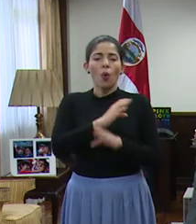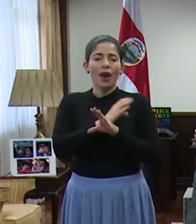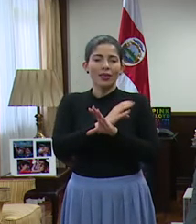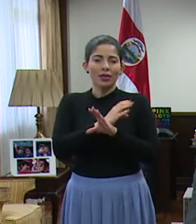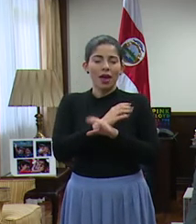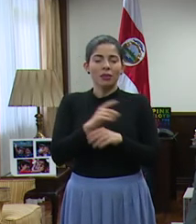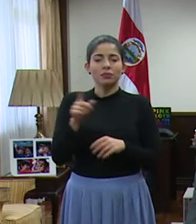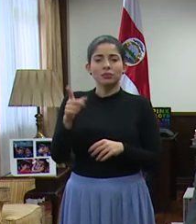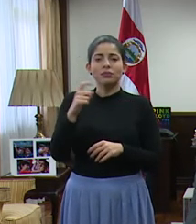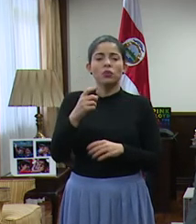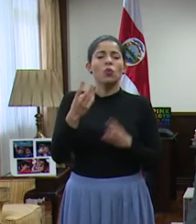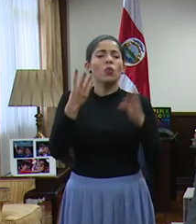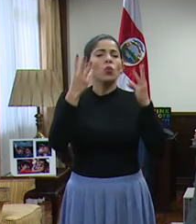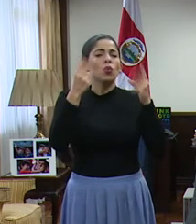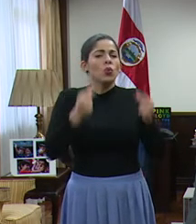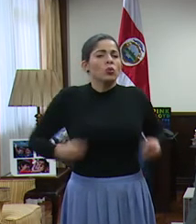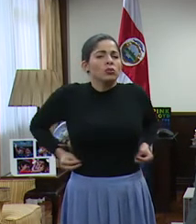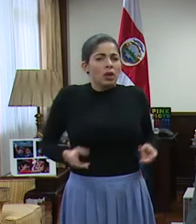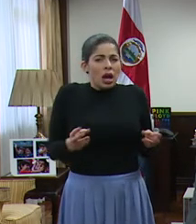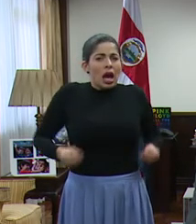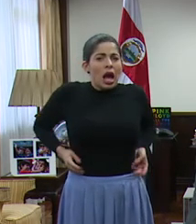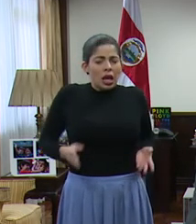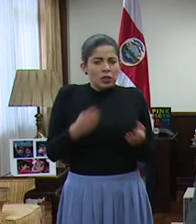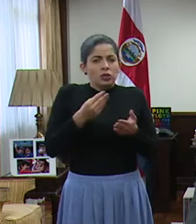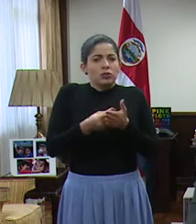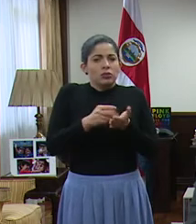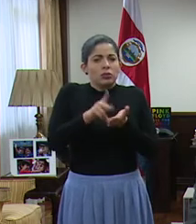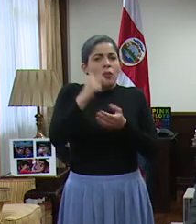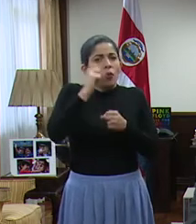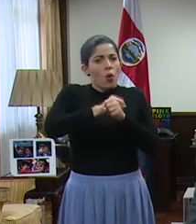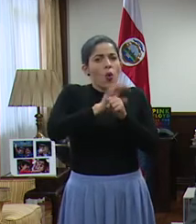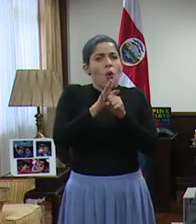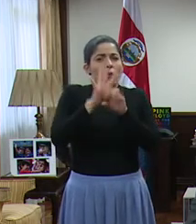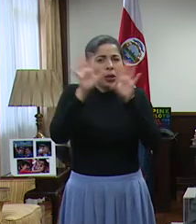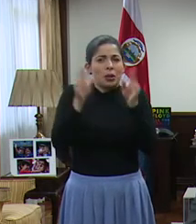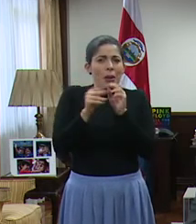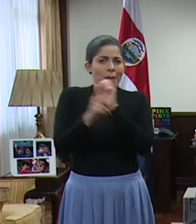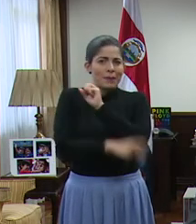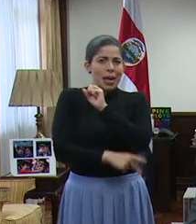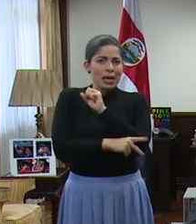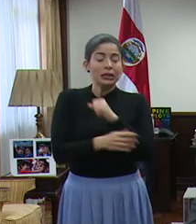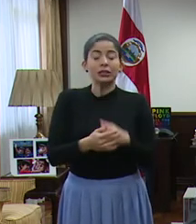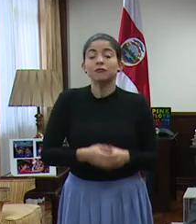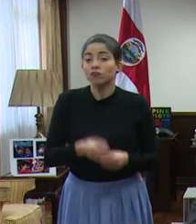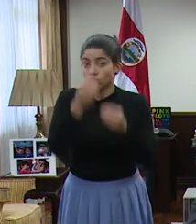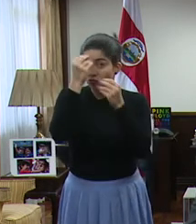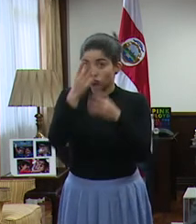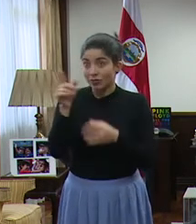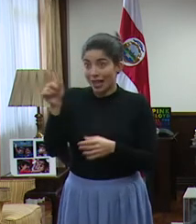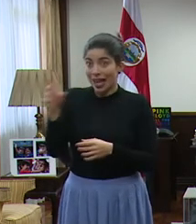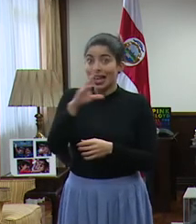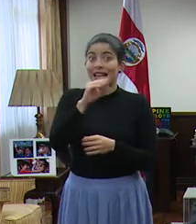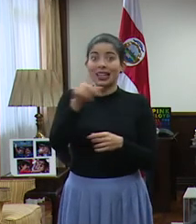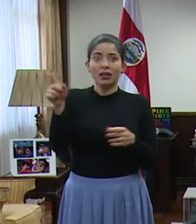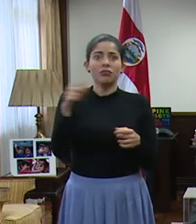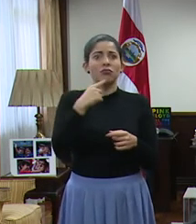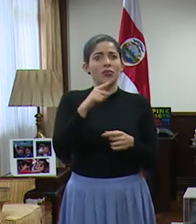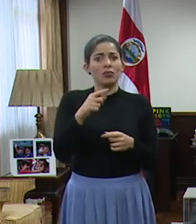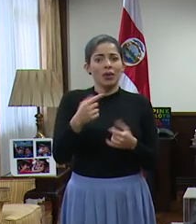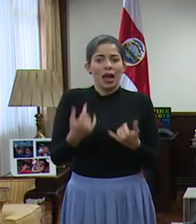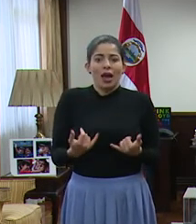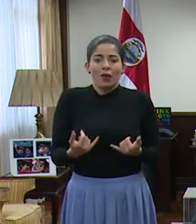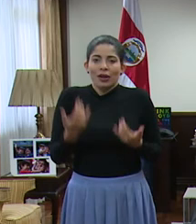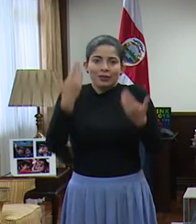¿Cuál es el gasto económico que calculan costará al país el COVID? Bueno, en eso para la ciudadanía y para don Richard es muy pronto para